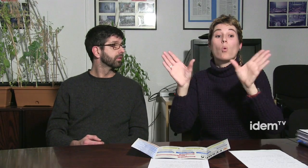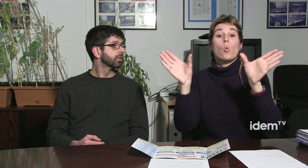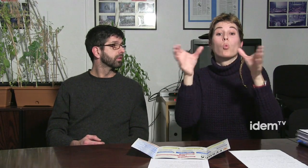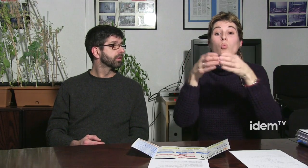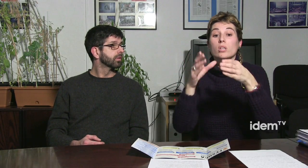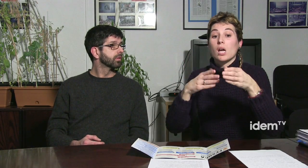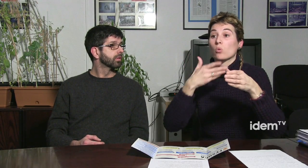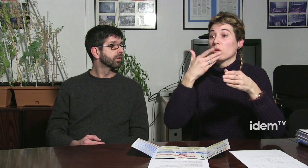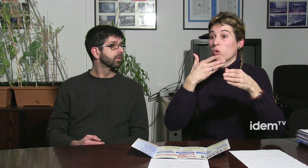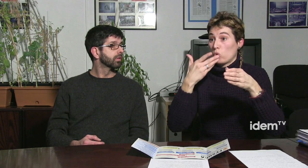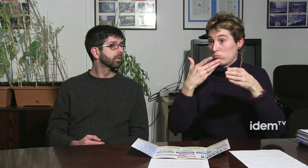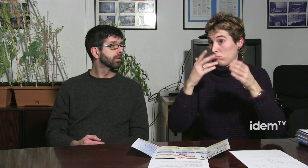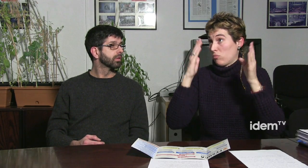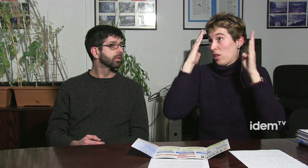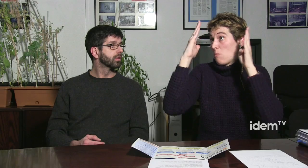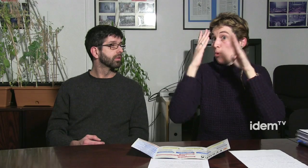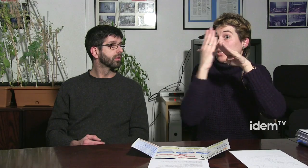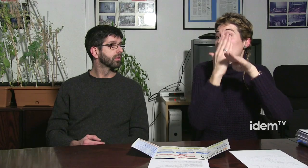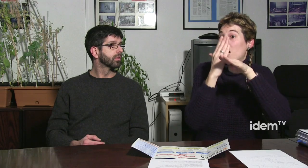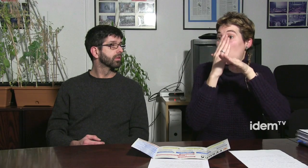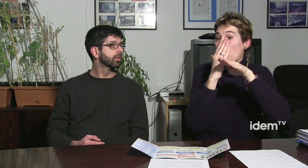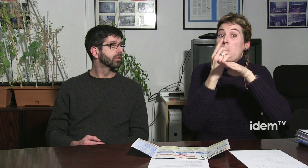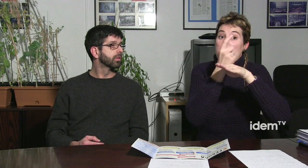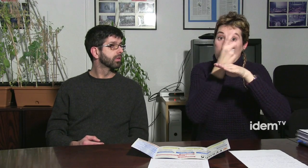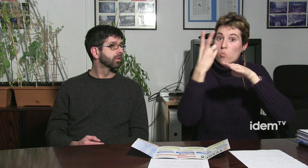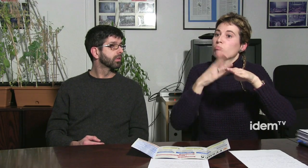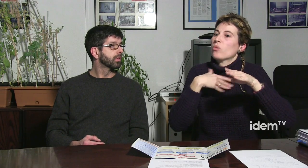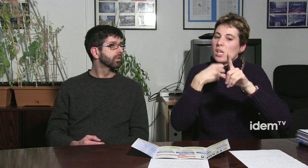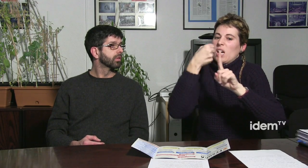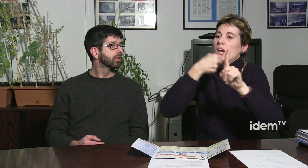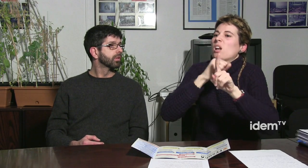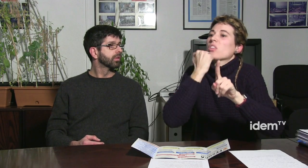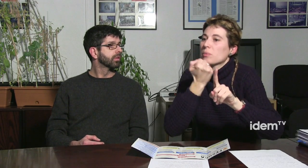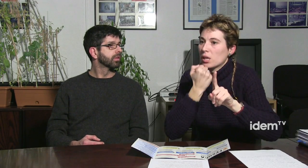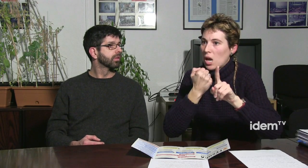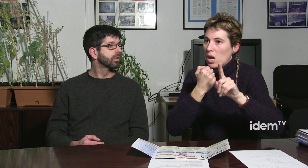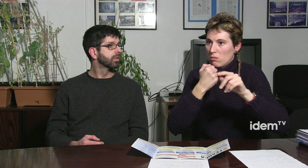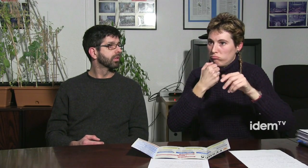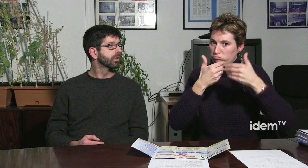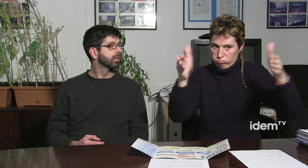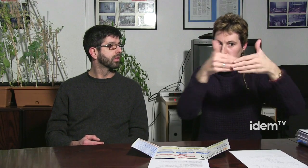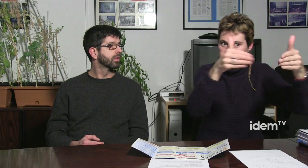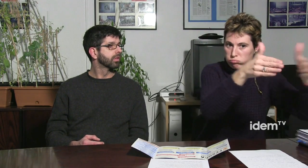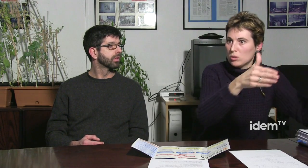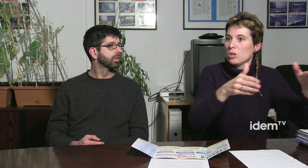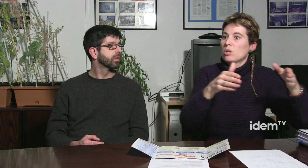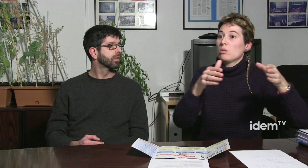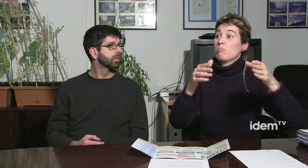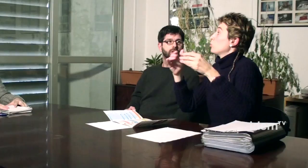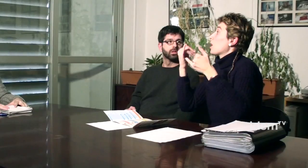condició de gai i lesbiana no era pública, estava amagada, no? Encara que hi havia... s'ha